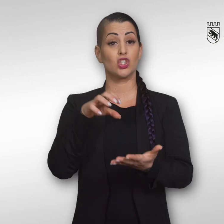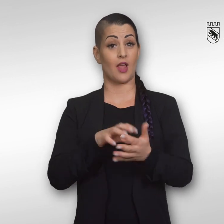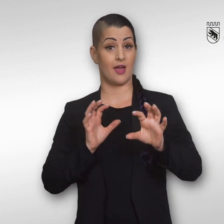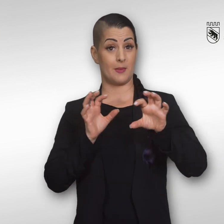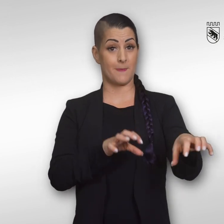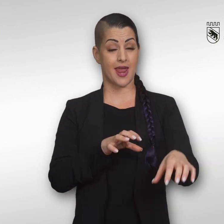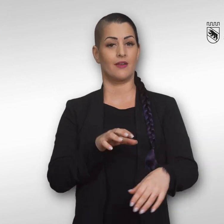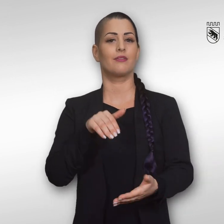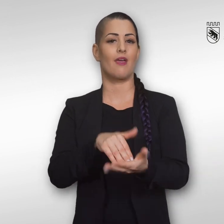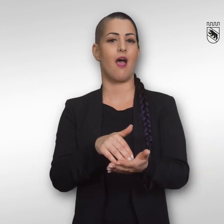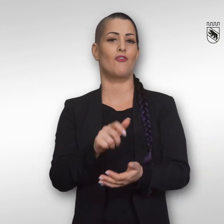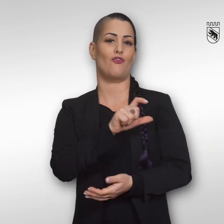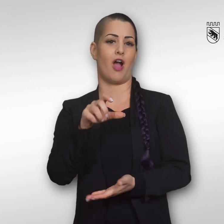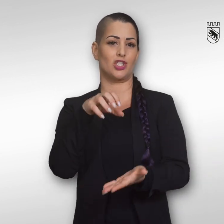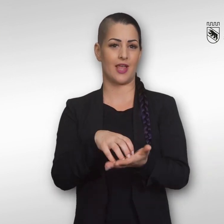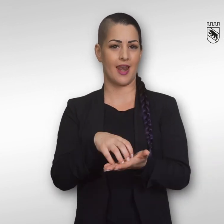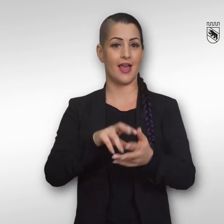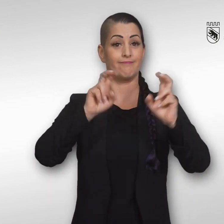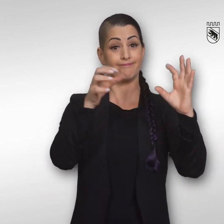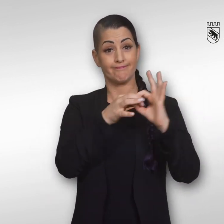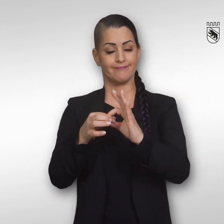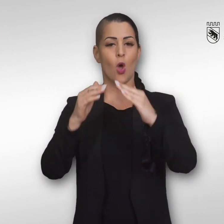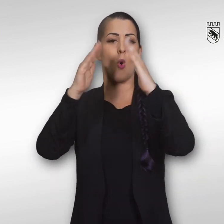Die Stadt Bern hat eine Fachstelle häusliche Gewalt.